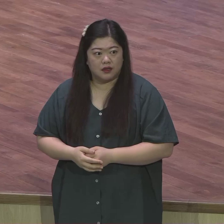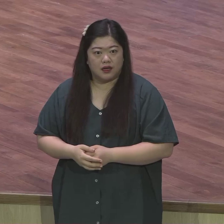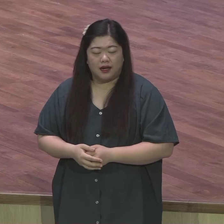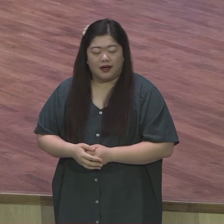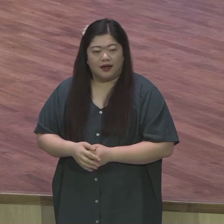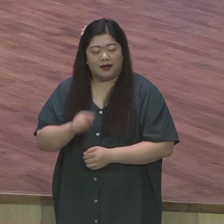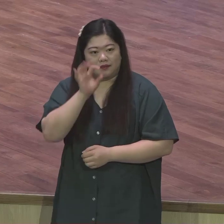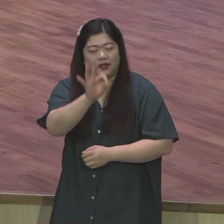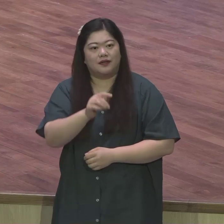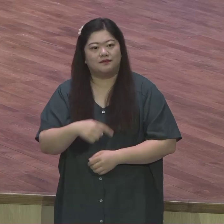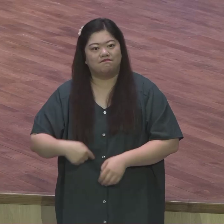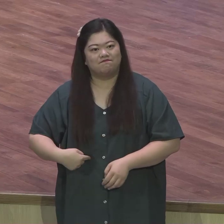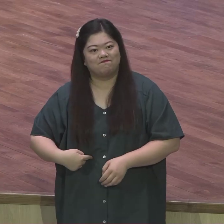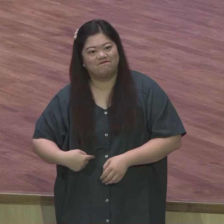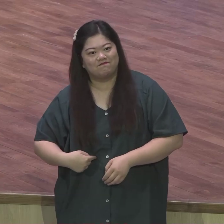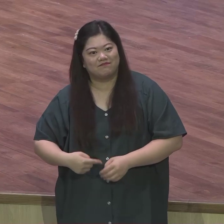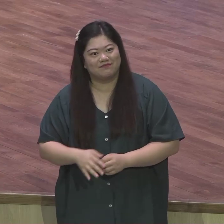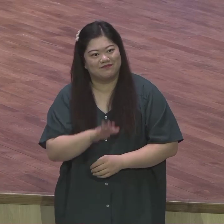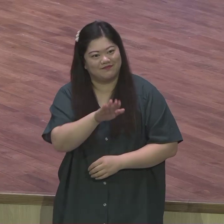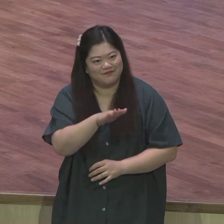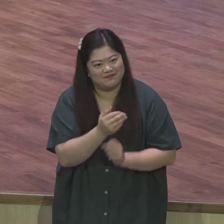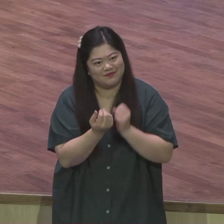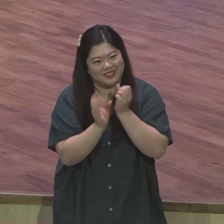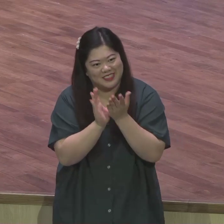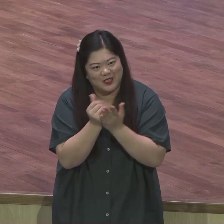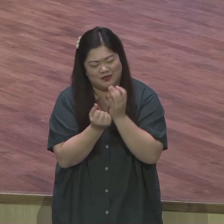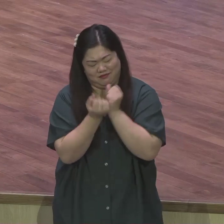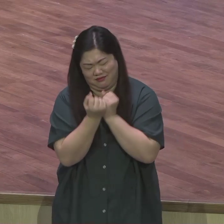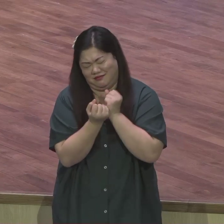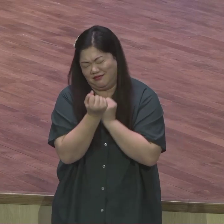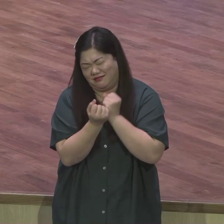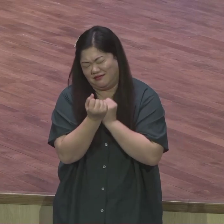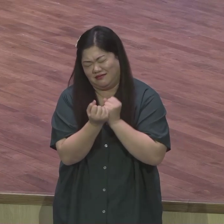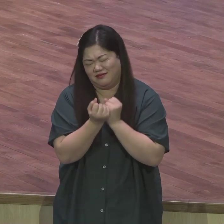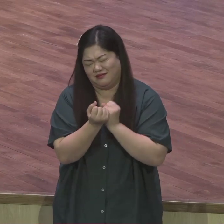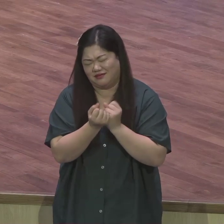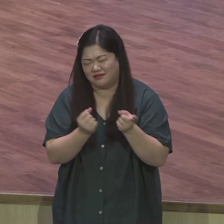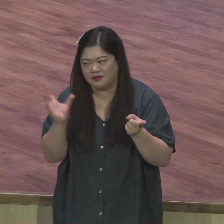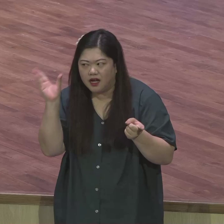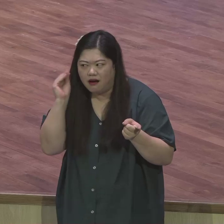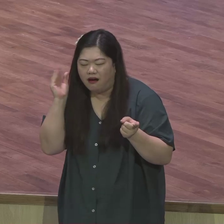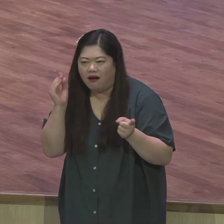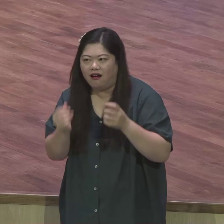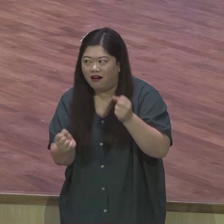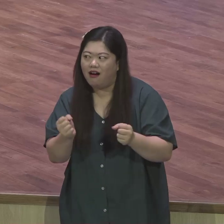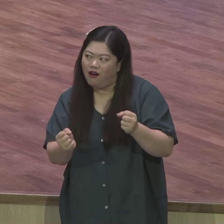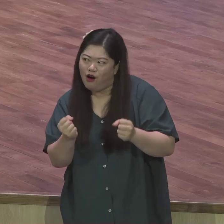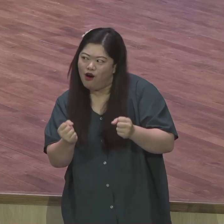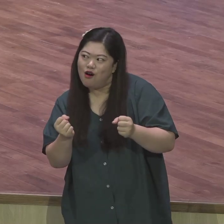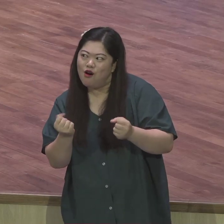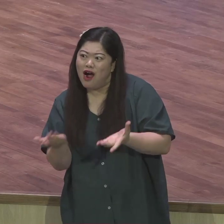아닙니다 정말로 그 한 영혼이 너무 소중하기 때문에 성령의 음성을 들여야 됩니다